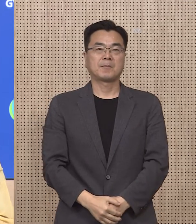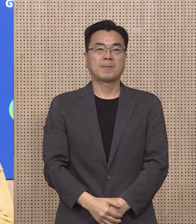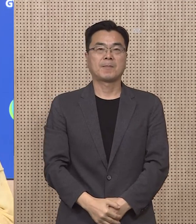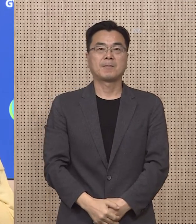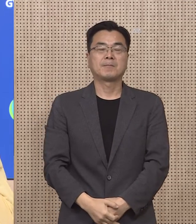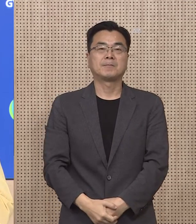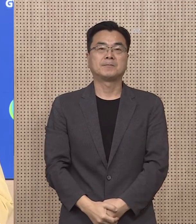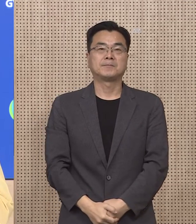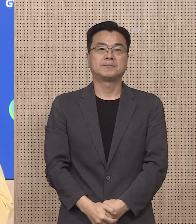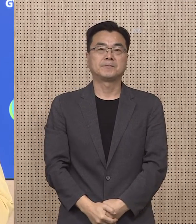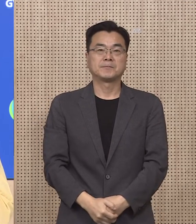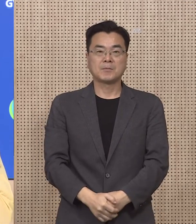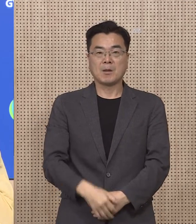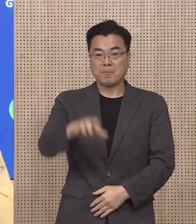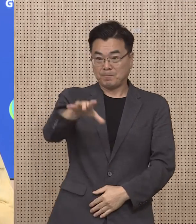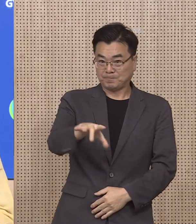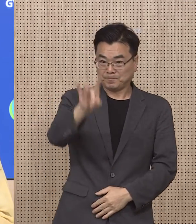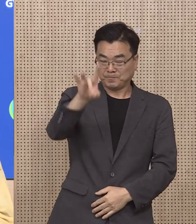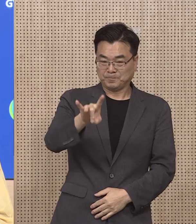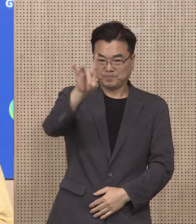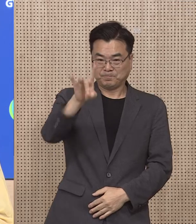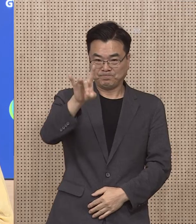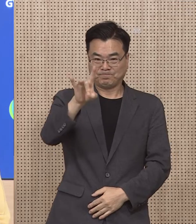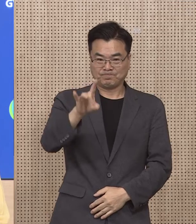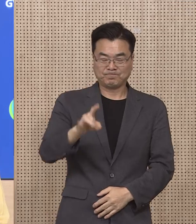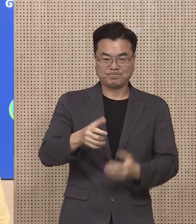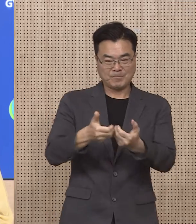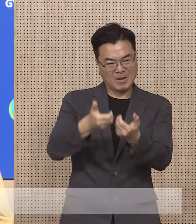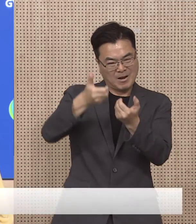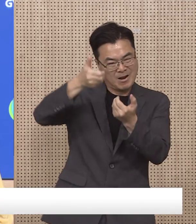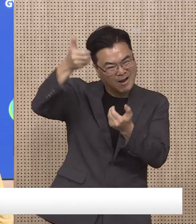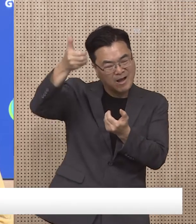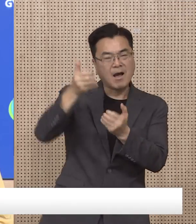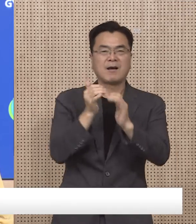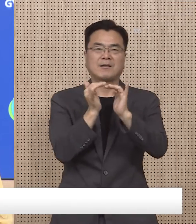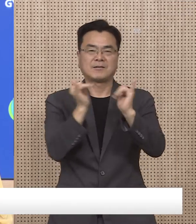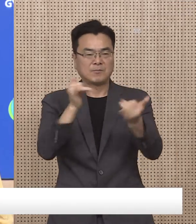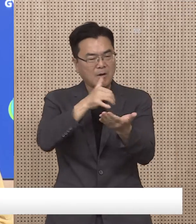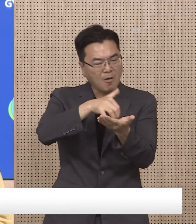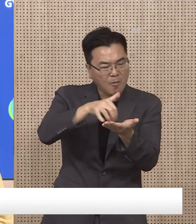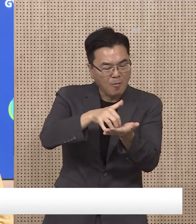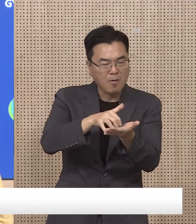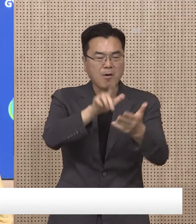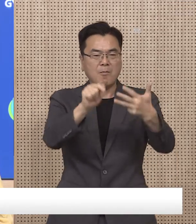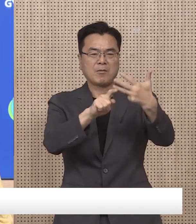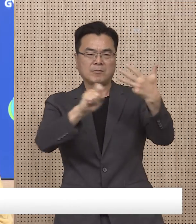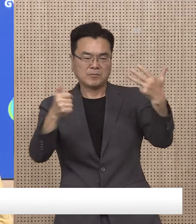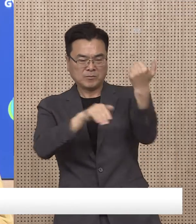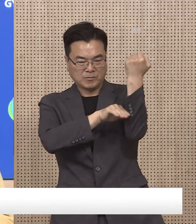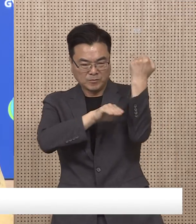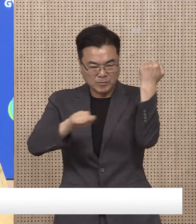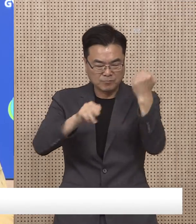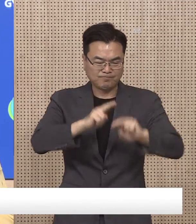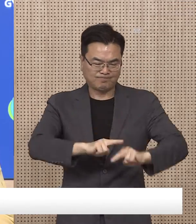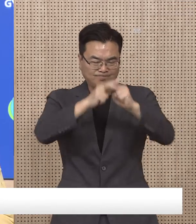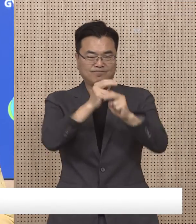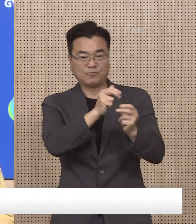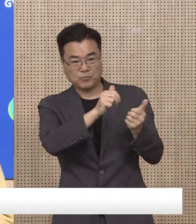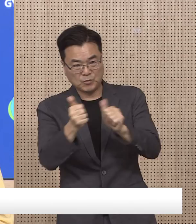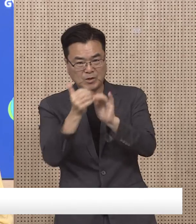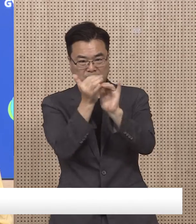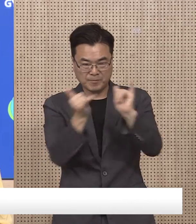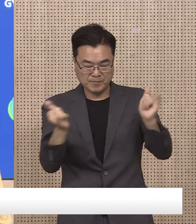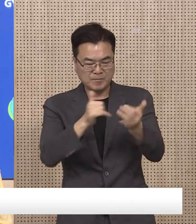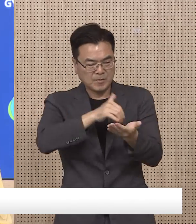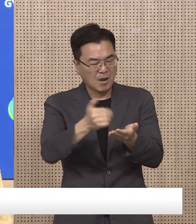시작하겠습니다. 먼저 경기도 사망자 현황입니다. 8월 16일 0시 기준 경기도 누적 사망자 수는